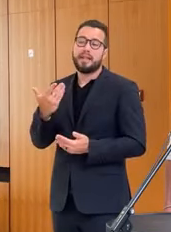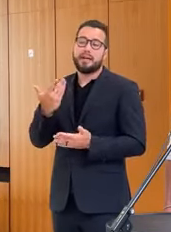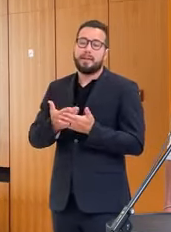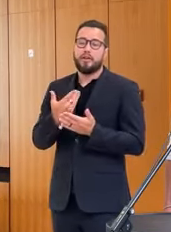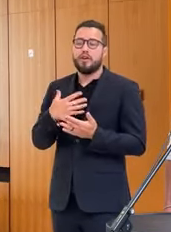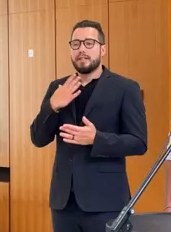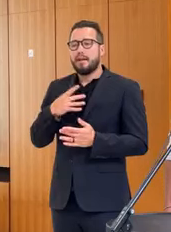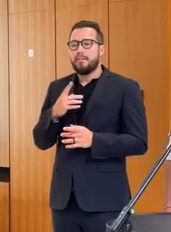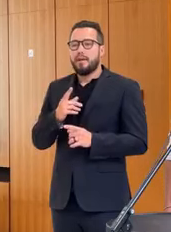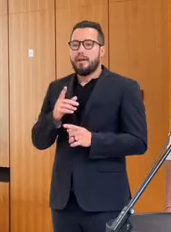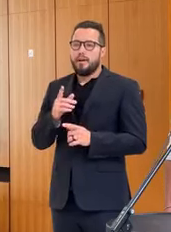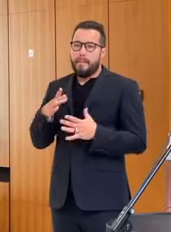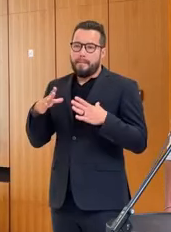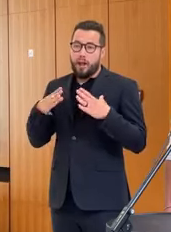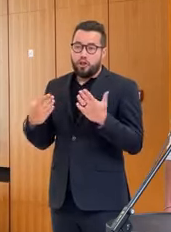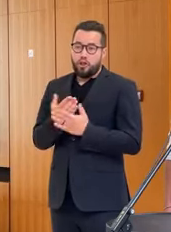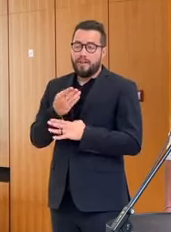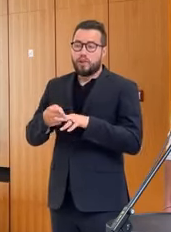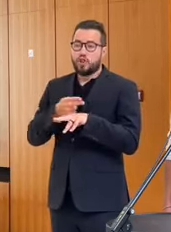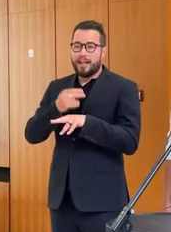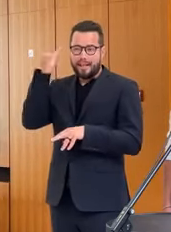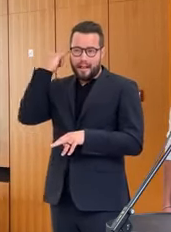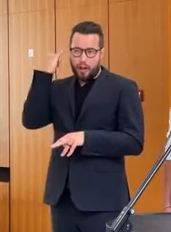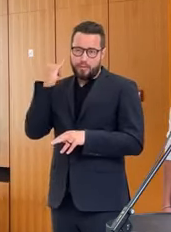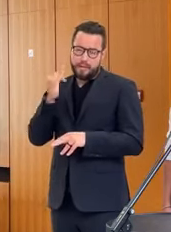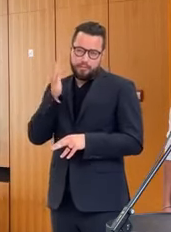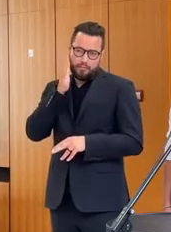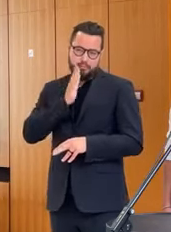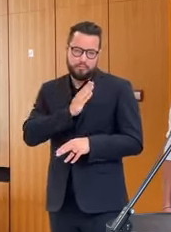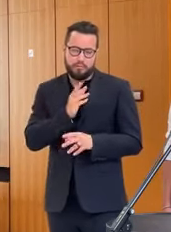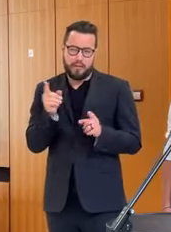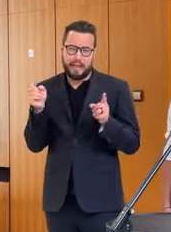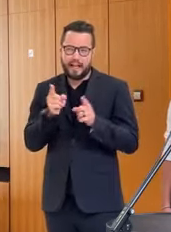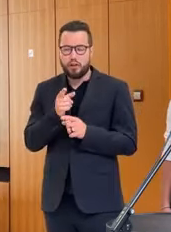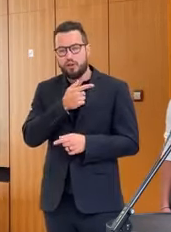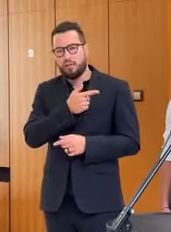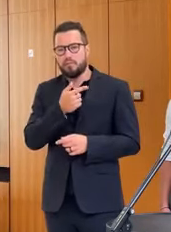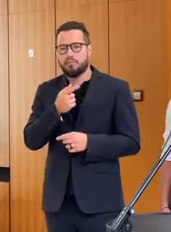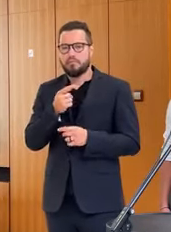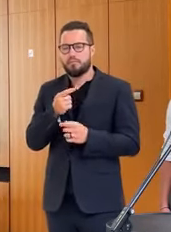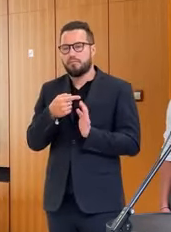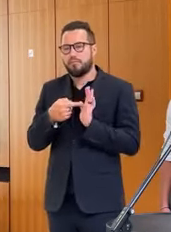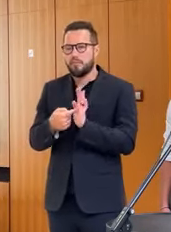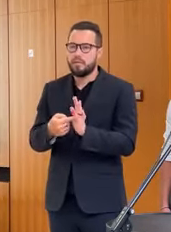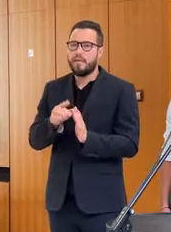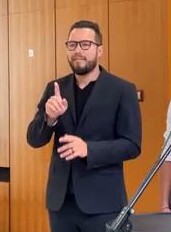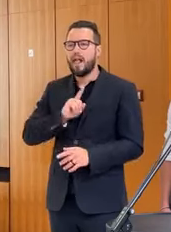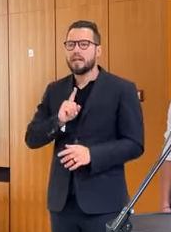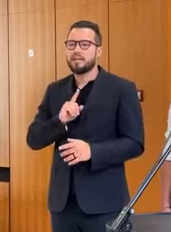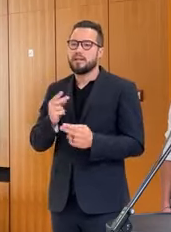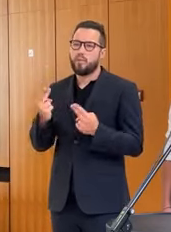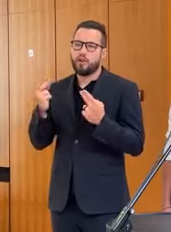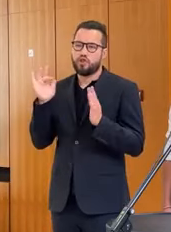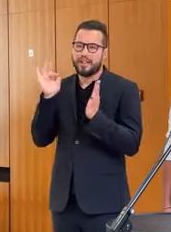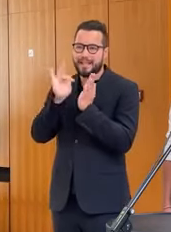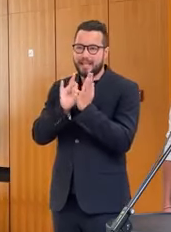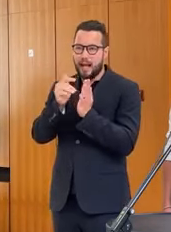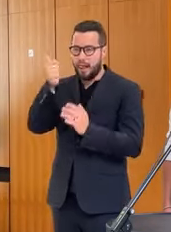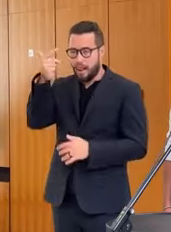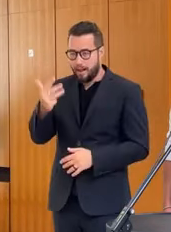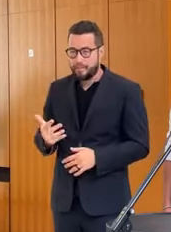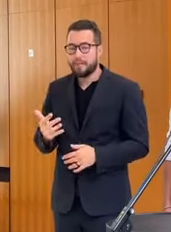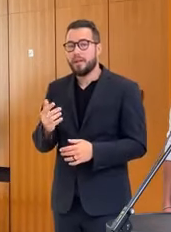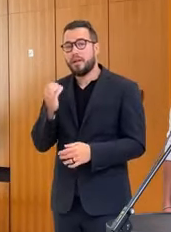dal pánovi novému štátnemu tajomníkovi, aby možno predstavil svoje kľúčové ciele a